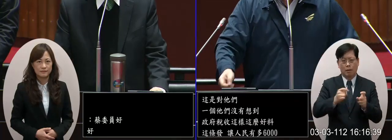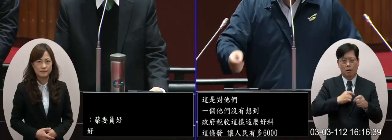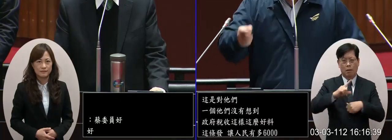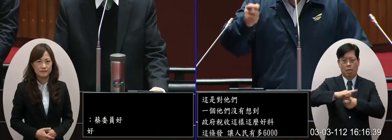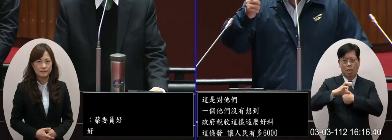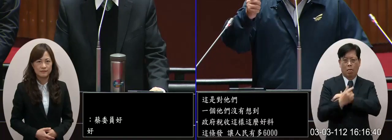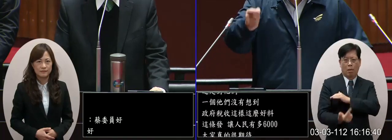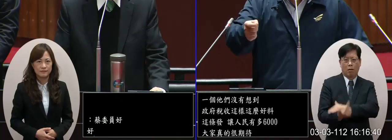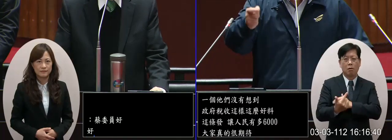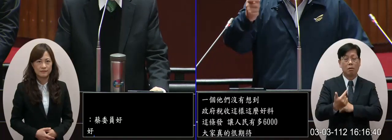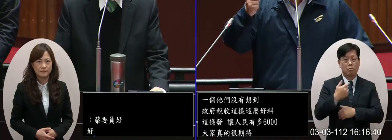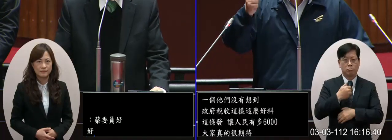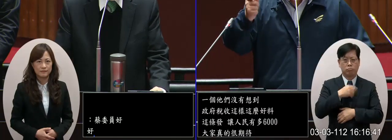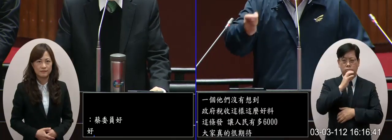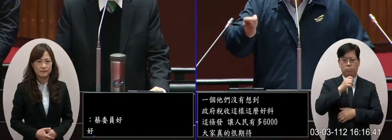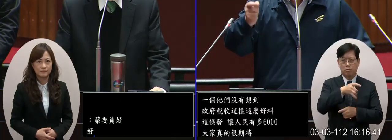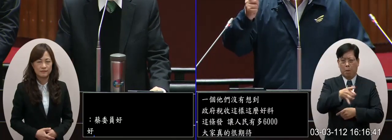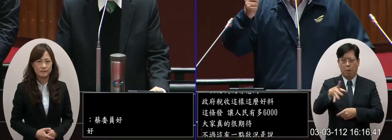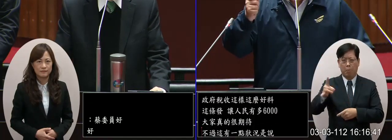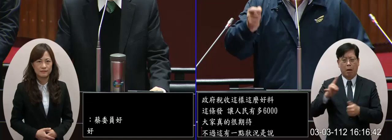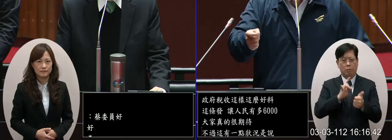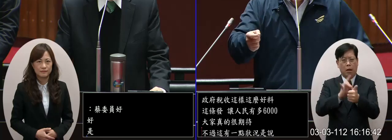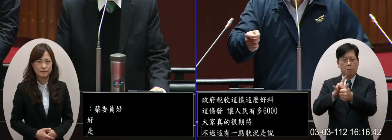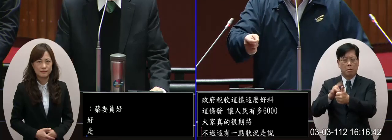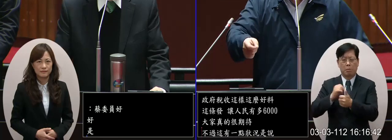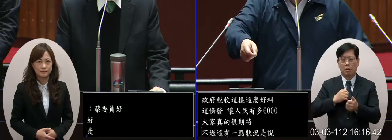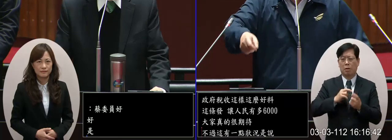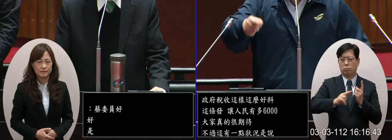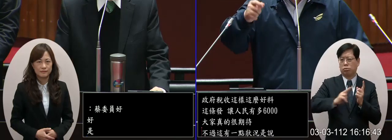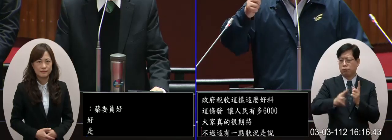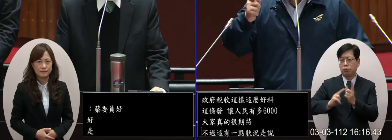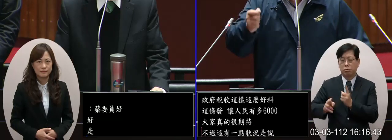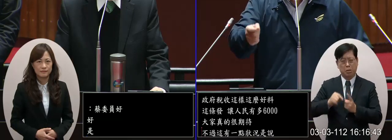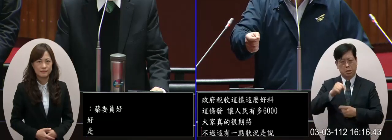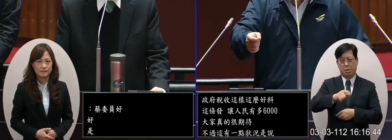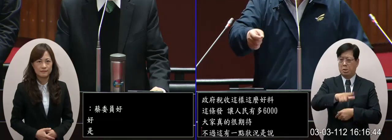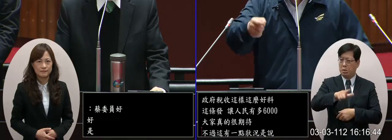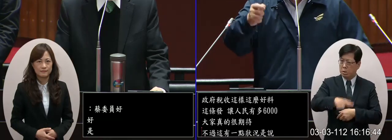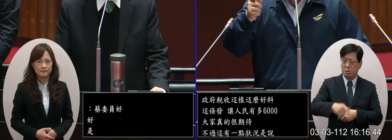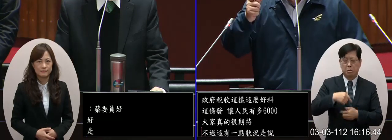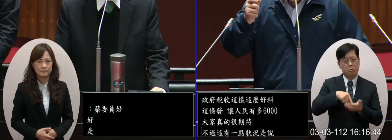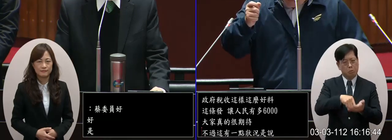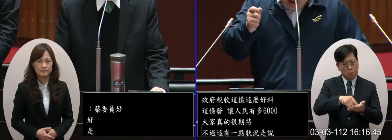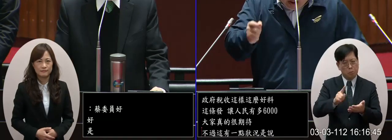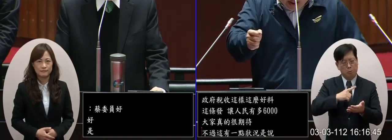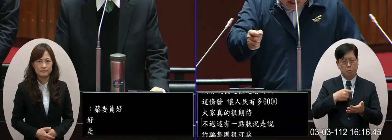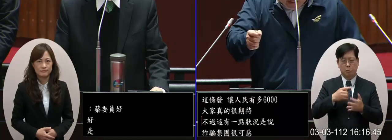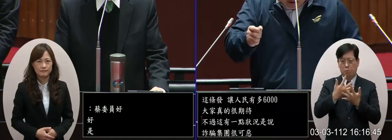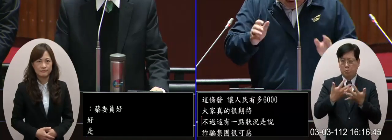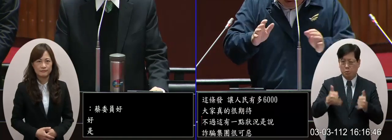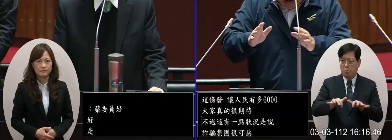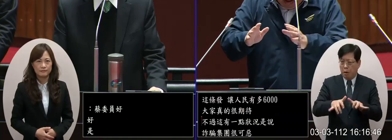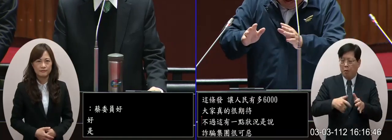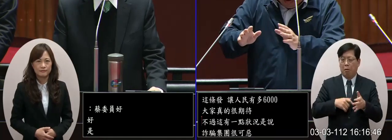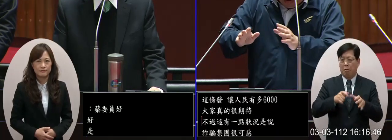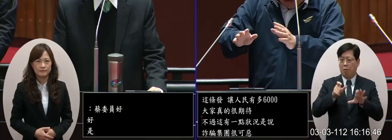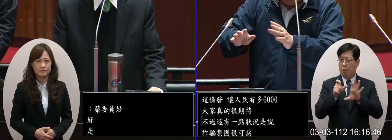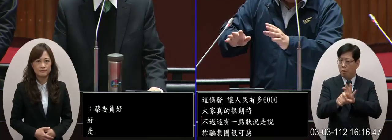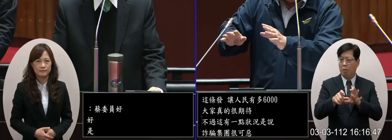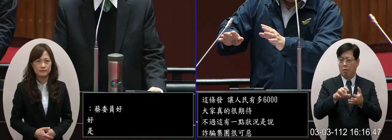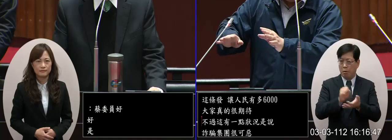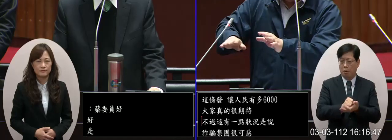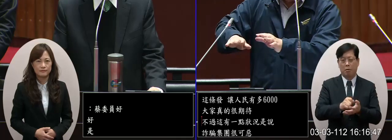現在真的是到處都是詐騙集團的簡訊然後再說這個六千塊要怎麼登錄要怎麼去做